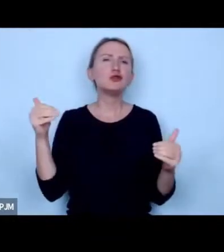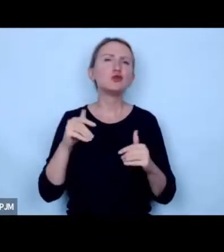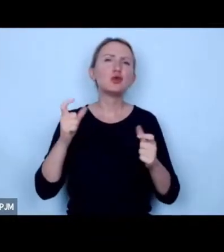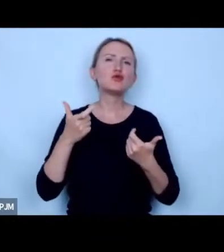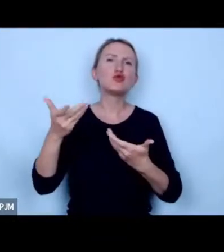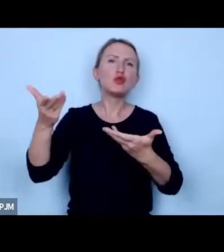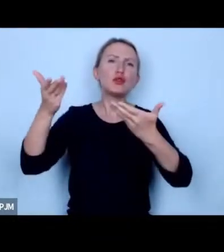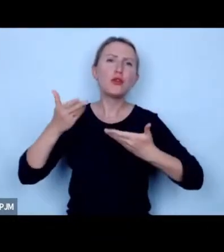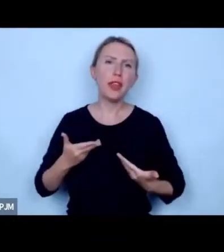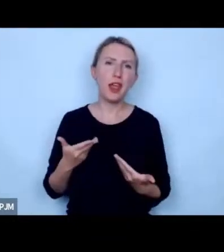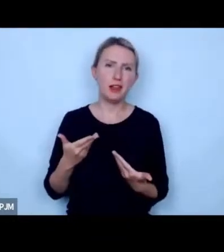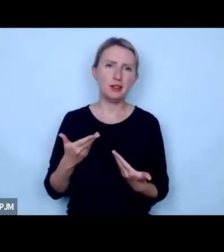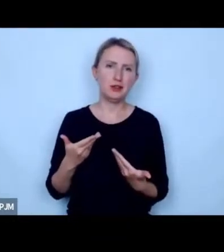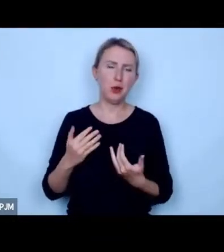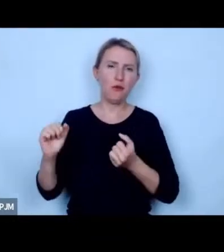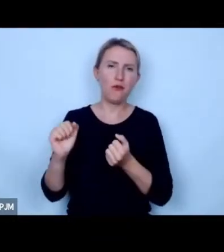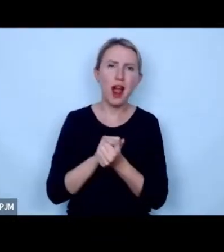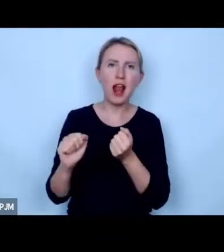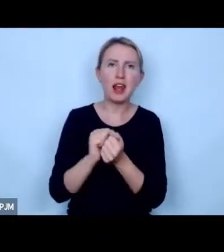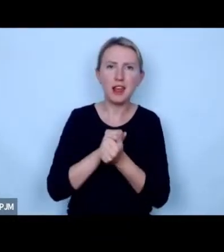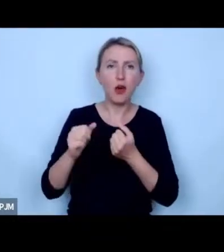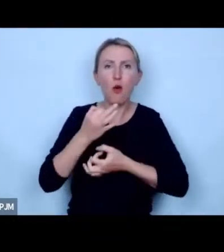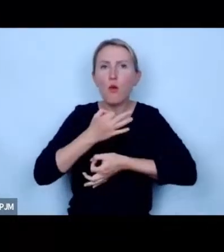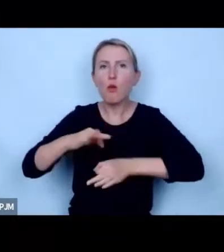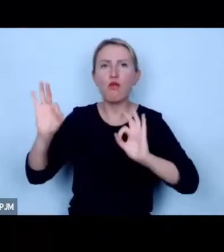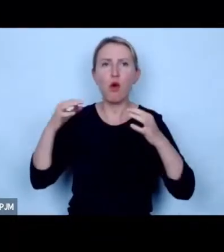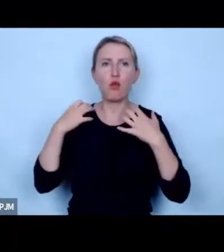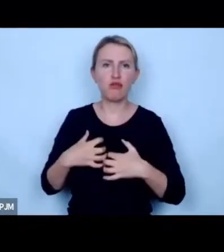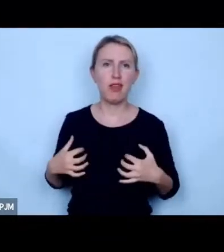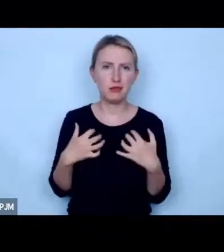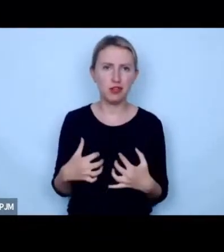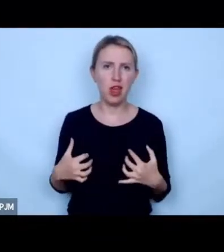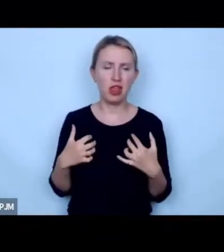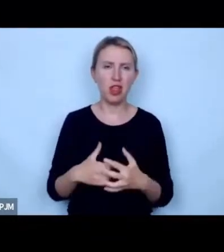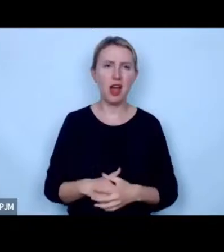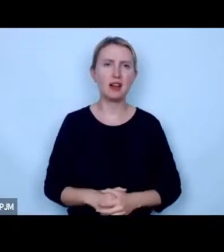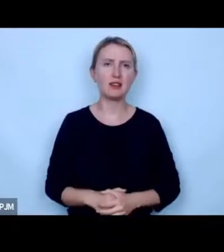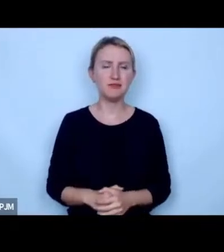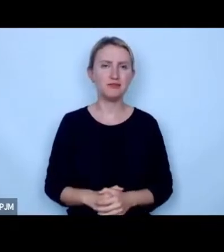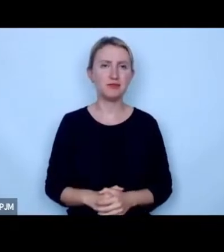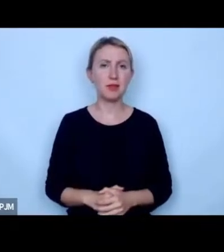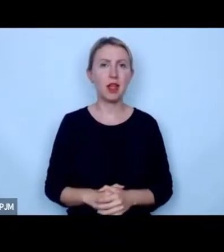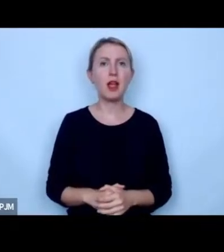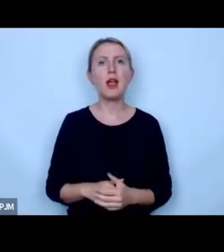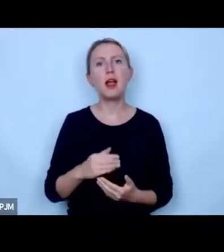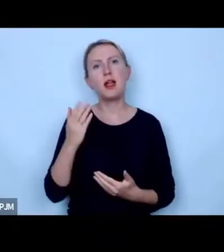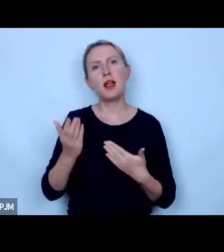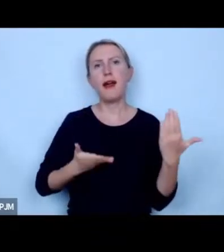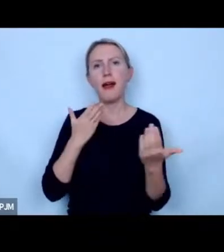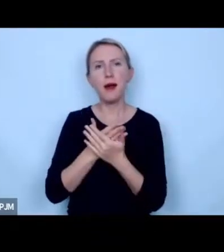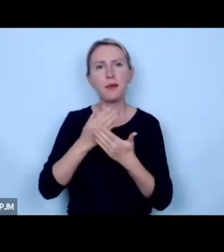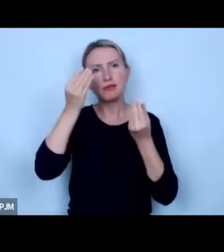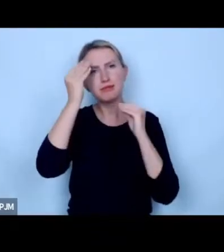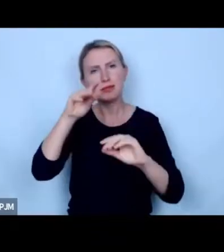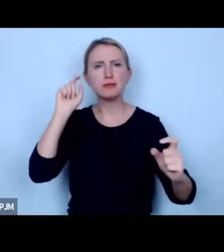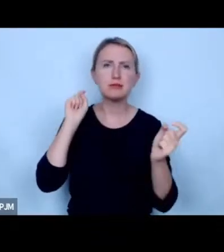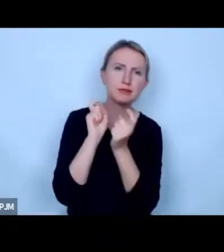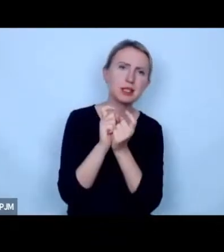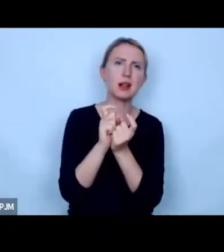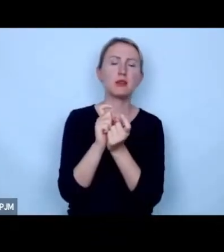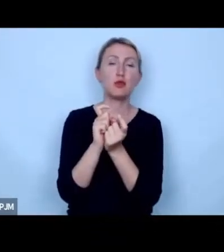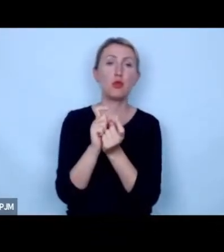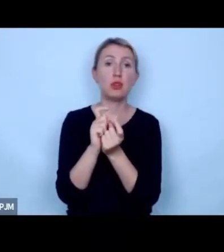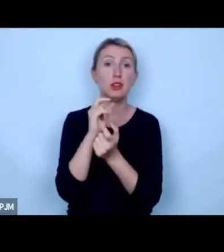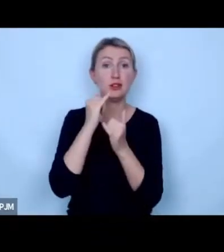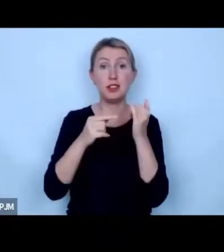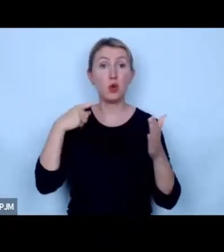wnieść do walki o wyzwolenie zwierząt apele petycje protesty jeśli tylko ich azymut jest